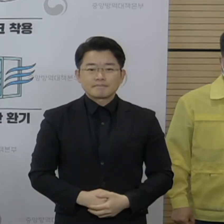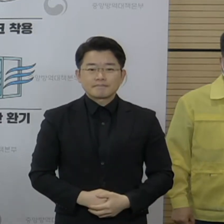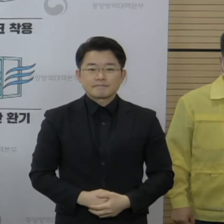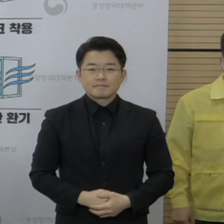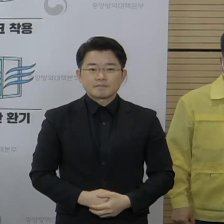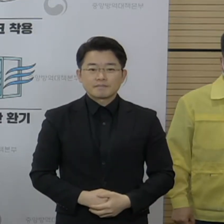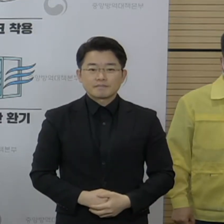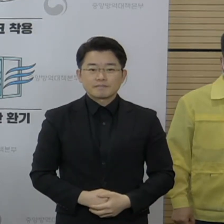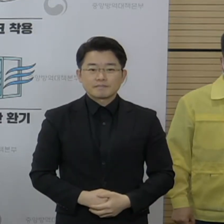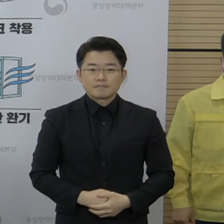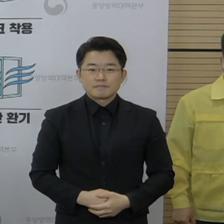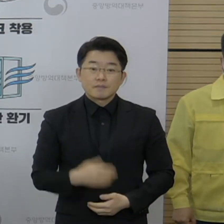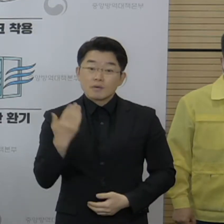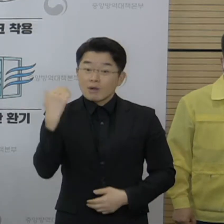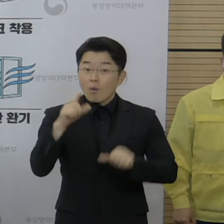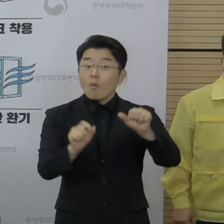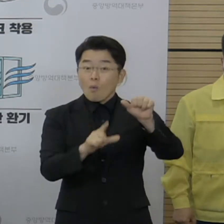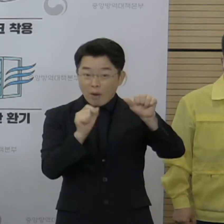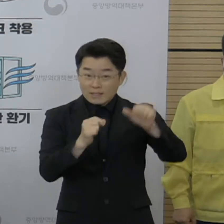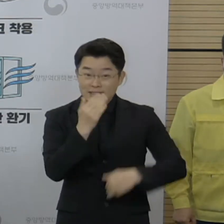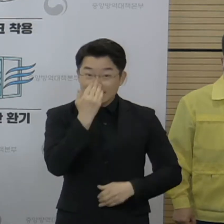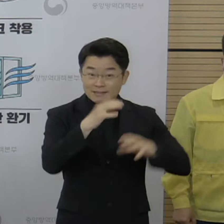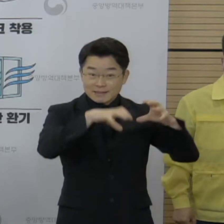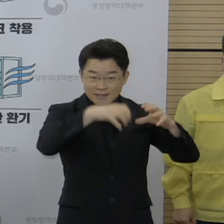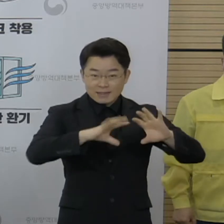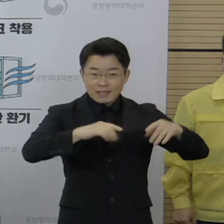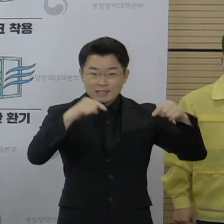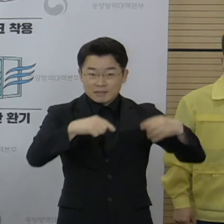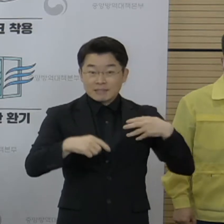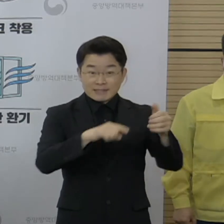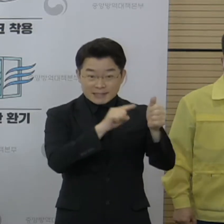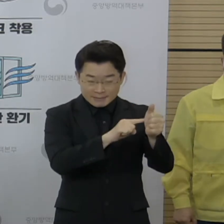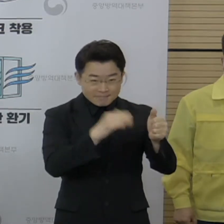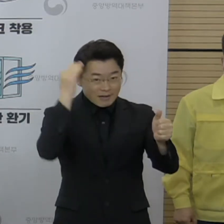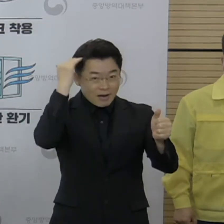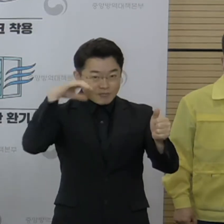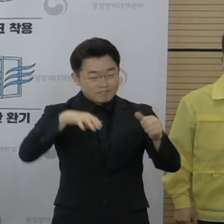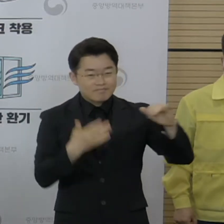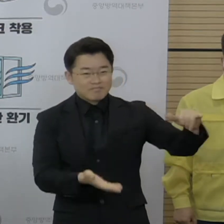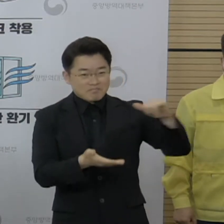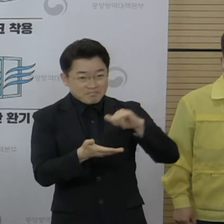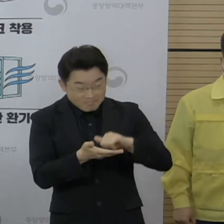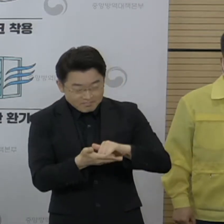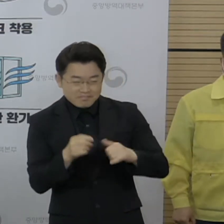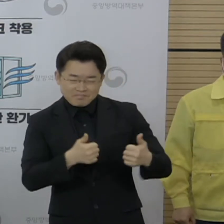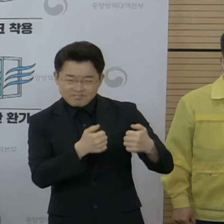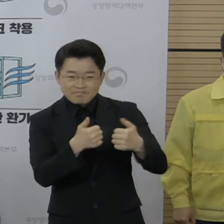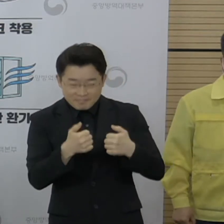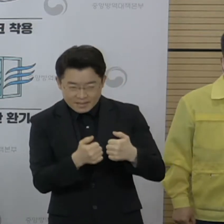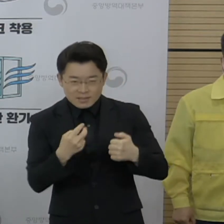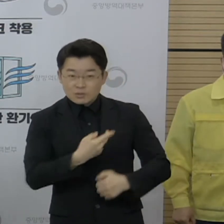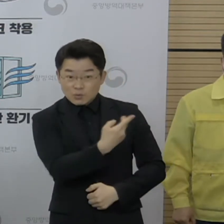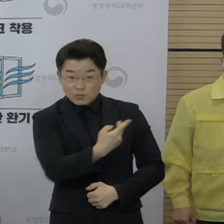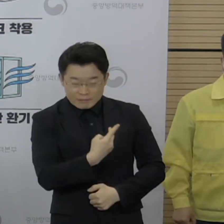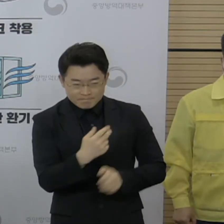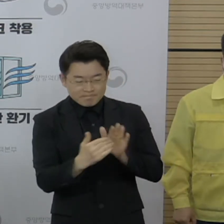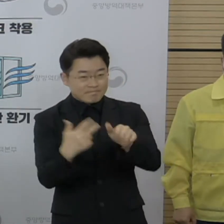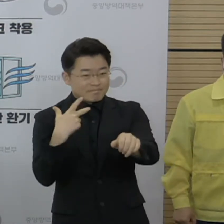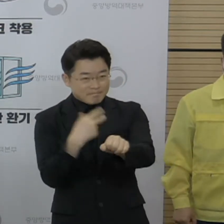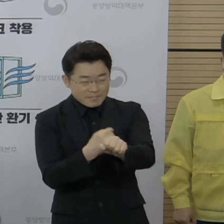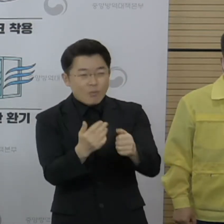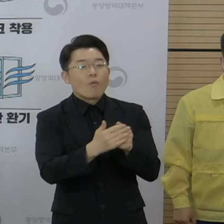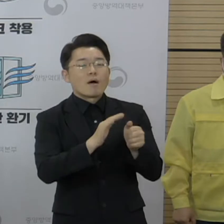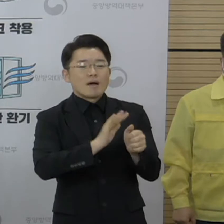올해 5월 이스라엘 외교장 간 방안 등 다양한 계기에 한국, 이스라엘 양자 간 백신 협력